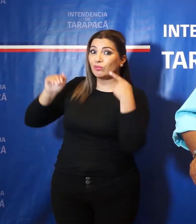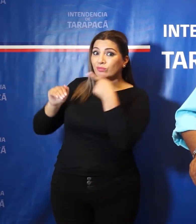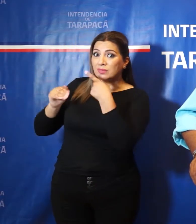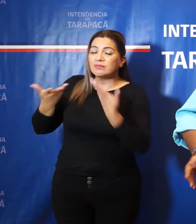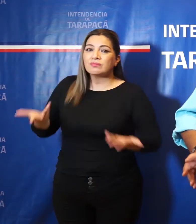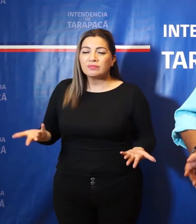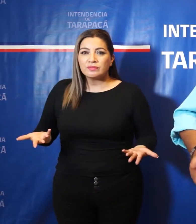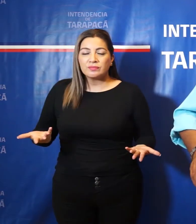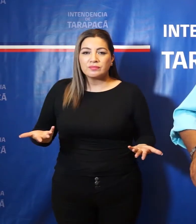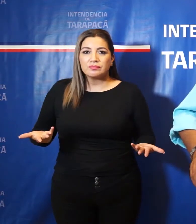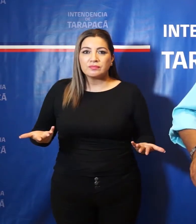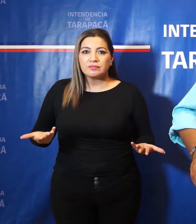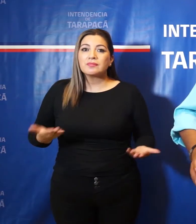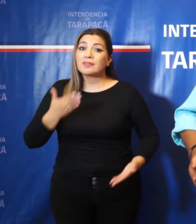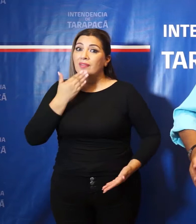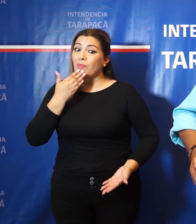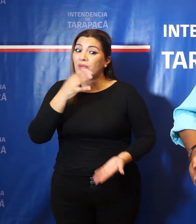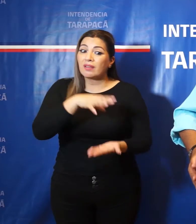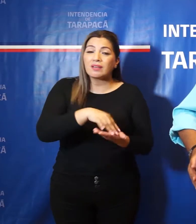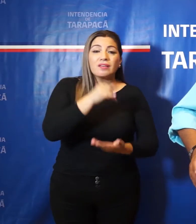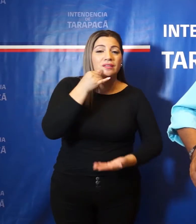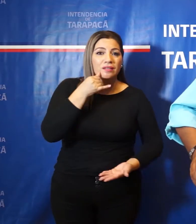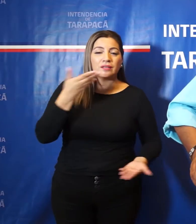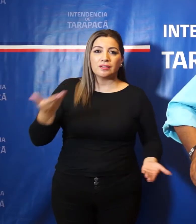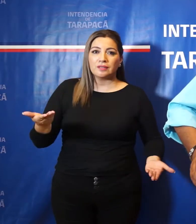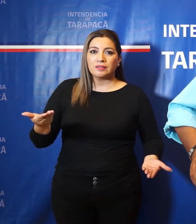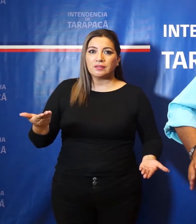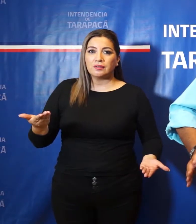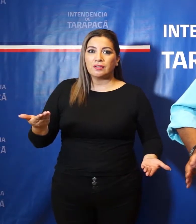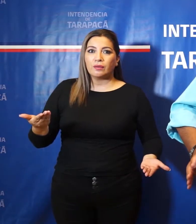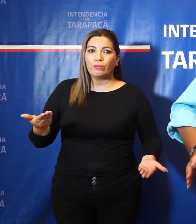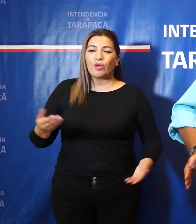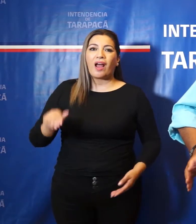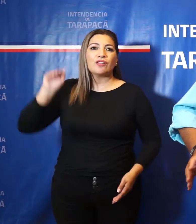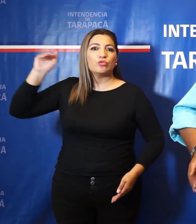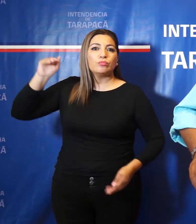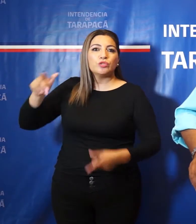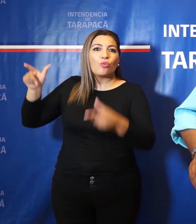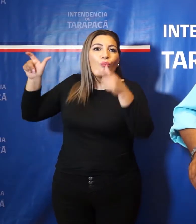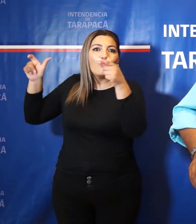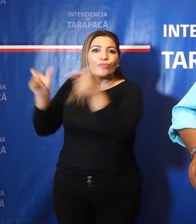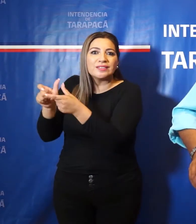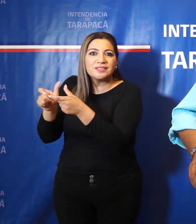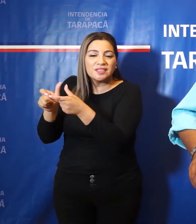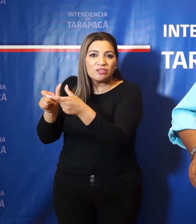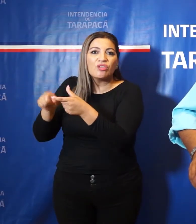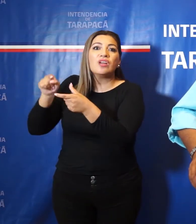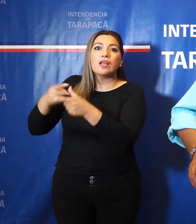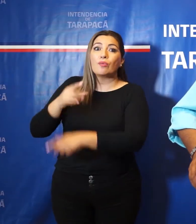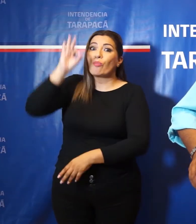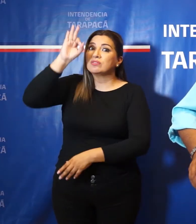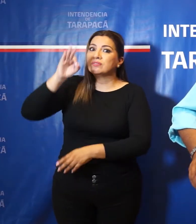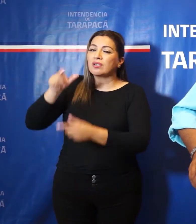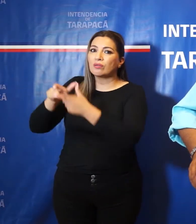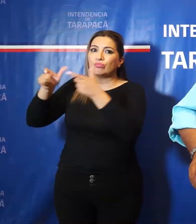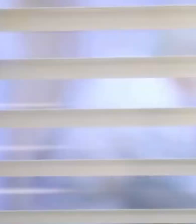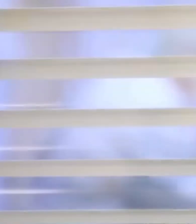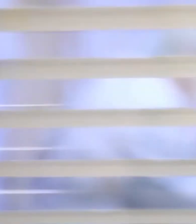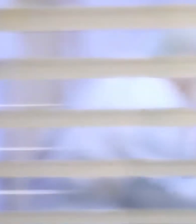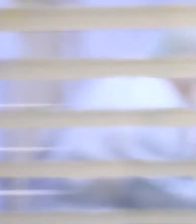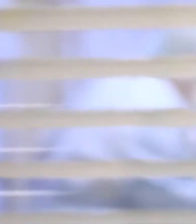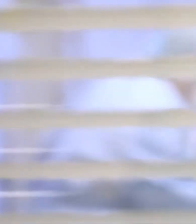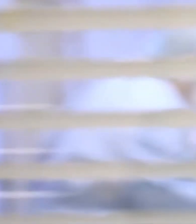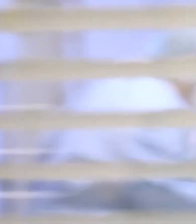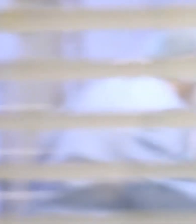tanto como Iquique. Pero dada la magnitud en términos de población es muy complejo digamos el escenario de tener 130 casos.